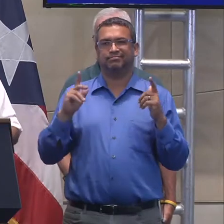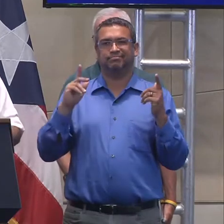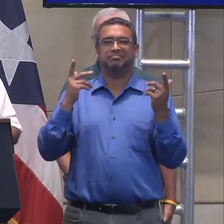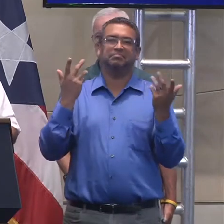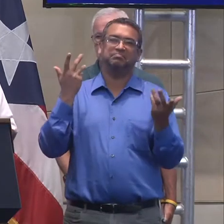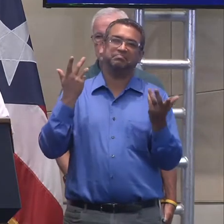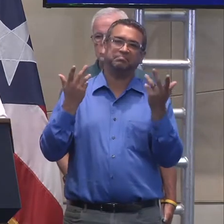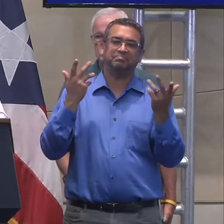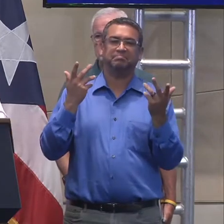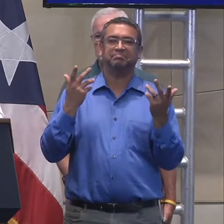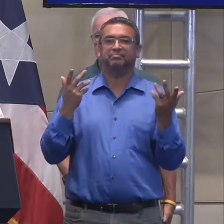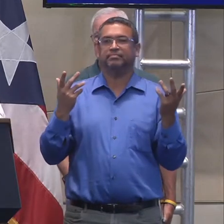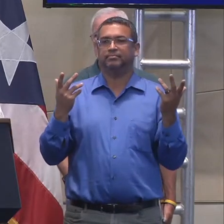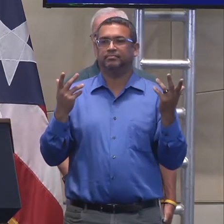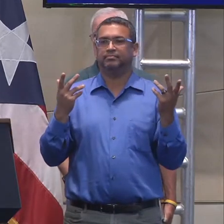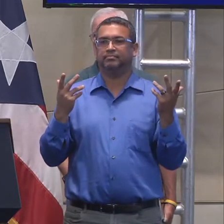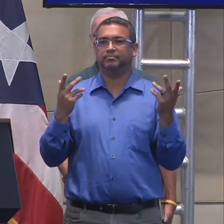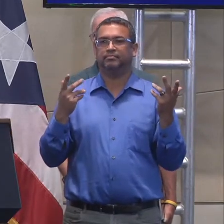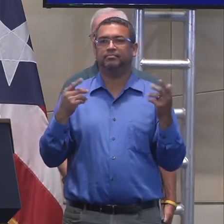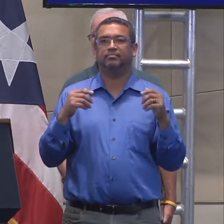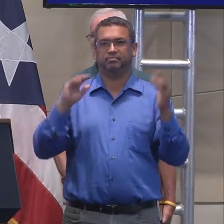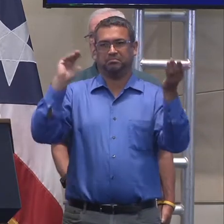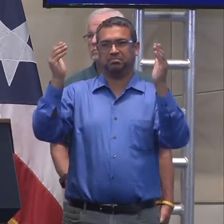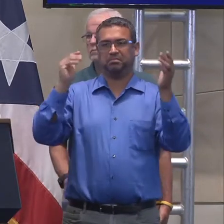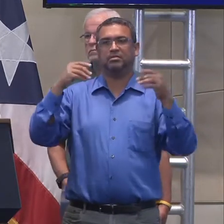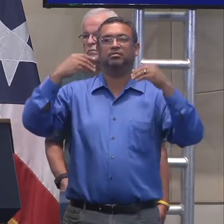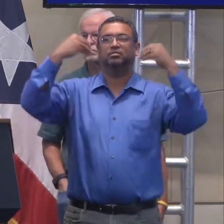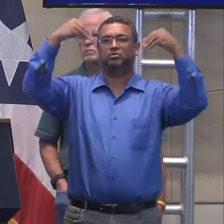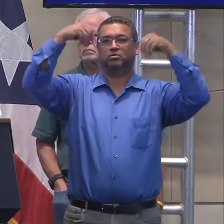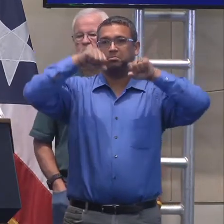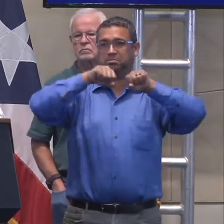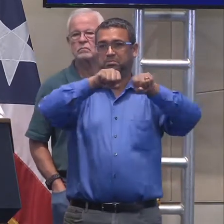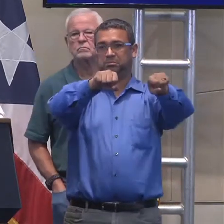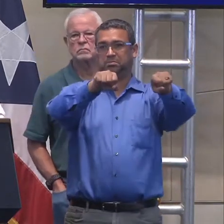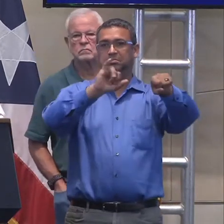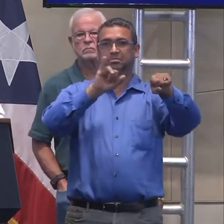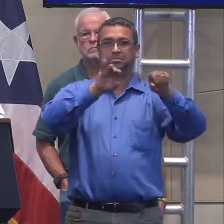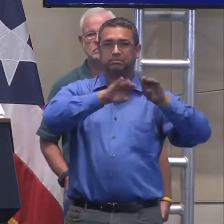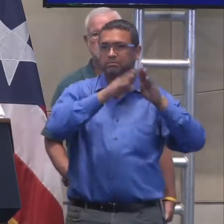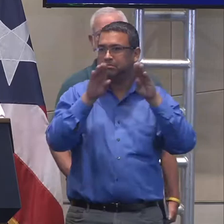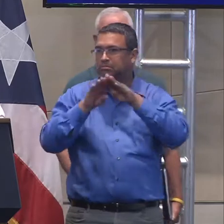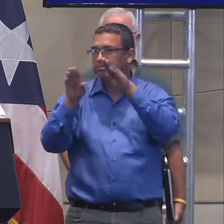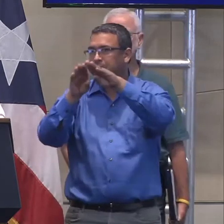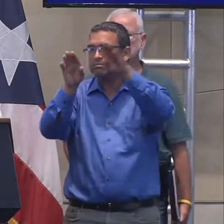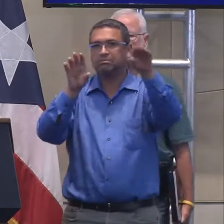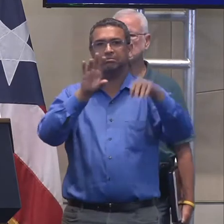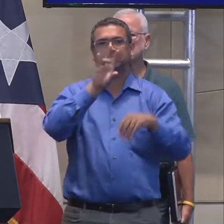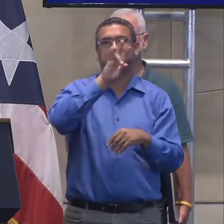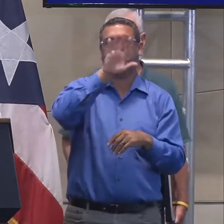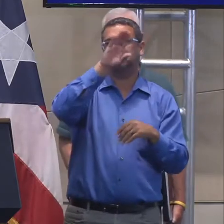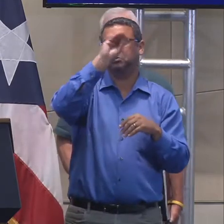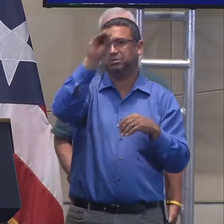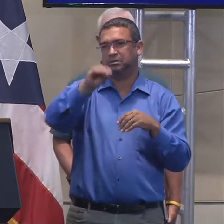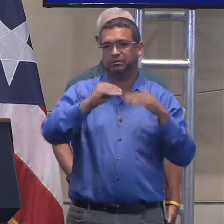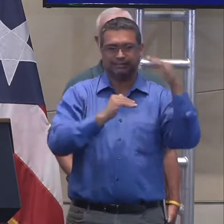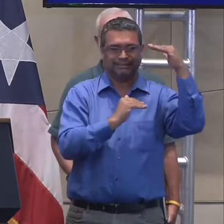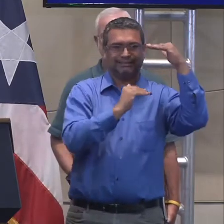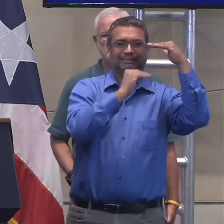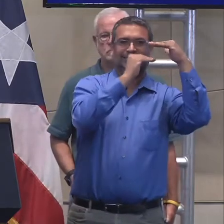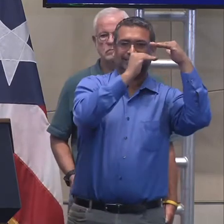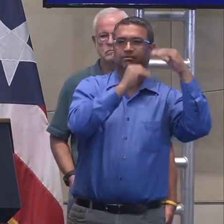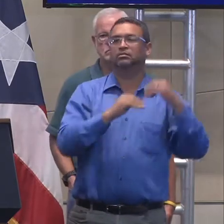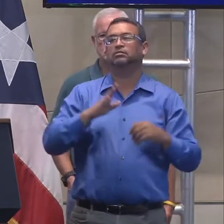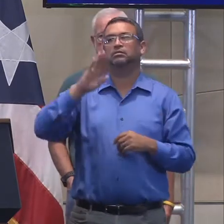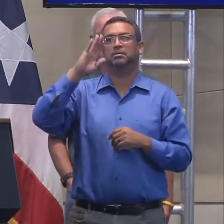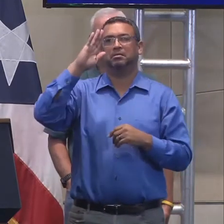ponerlo bajo el contexto de los supermercados que están abiertos también, que van por, por encima del setenta y cinco por ciento, o que hay acceso, los bancos